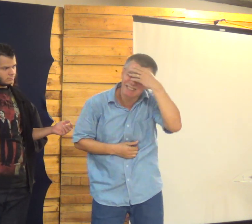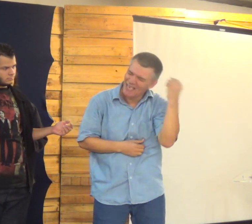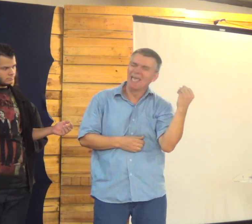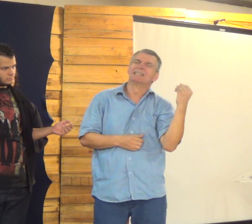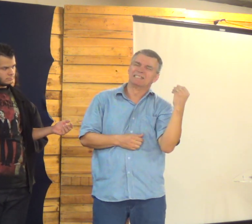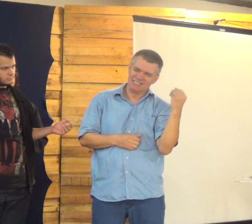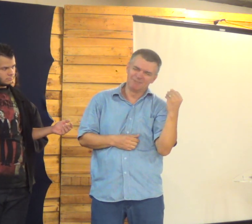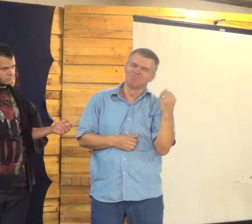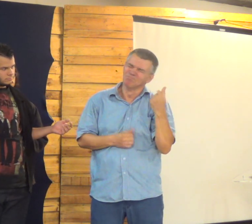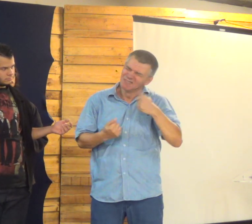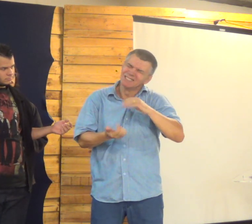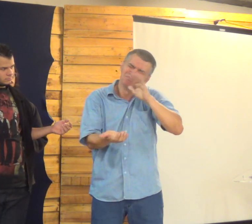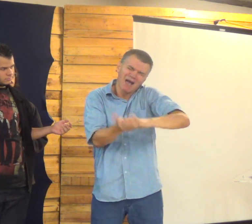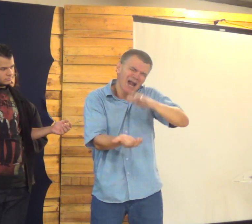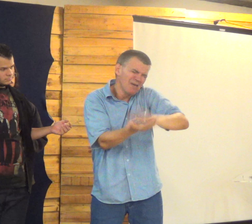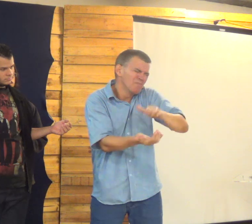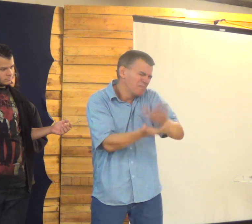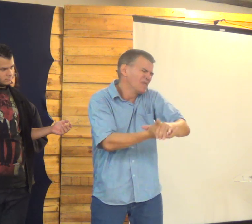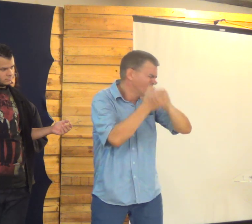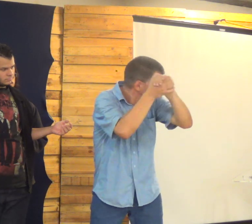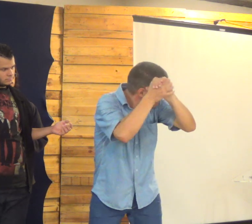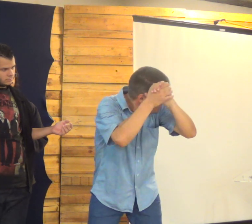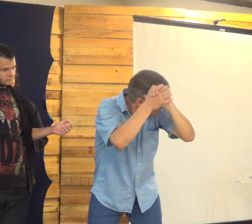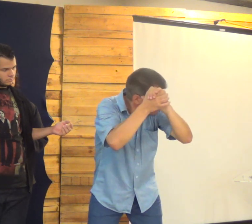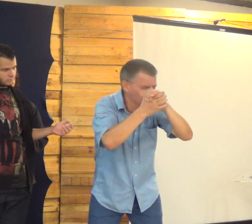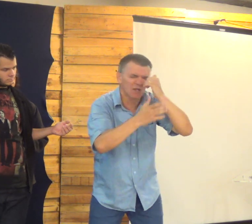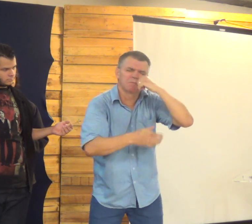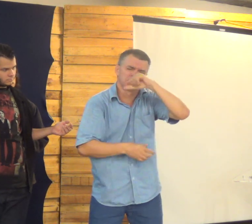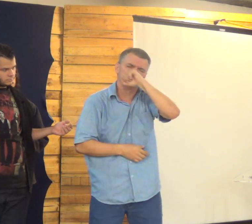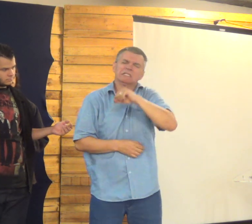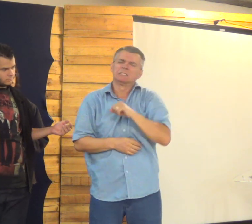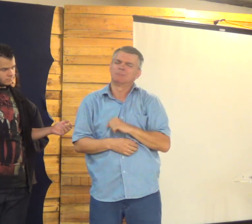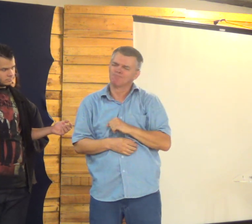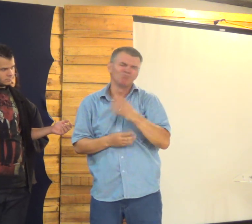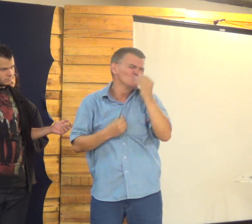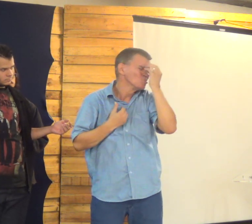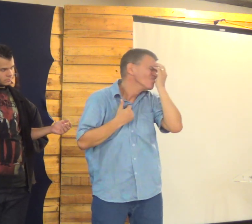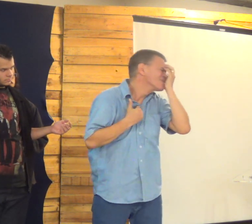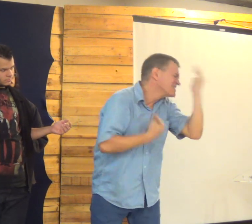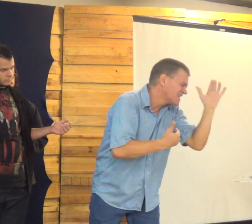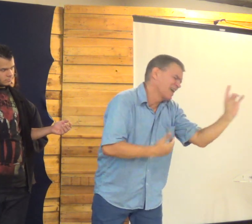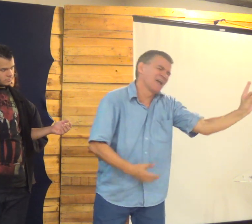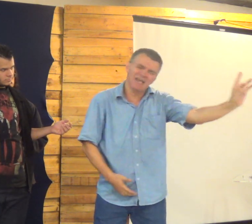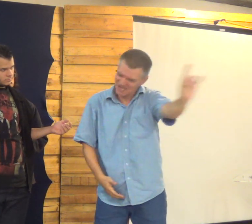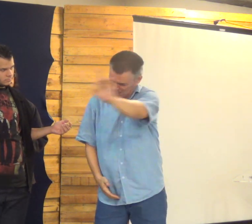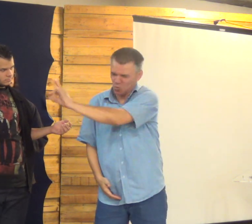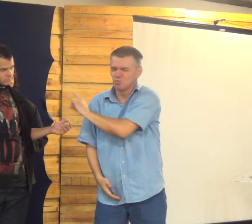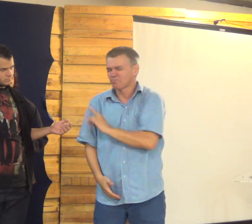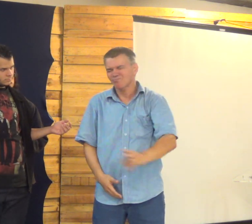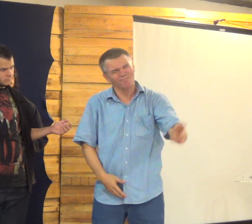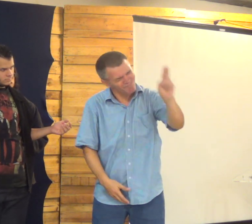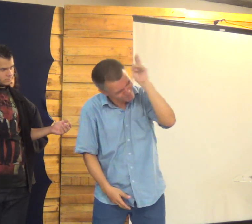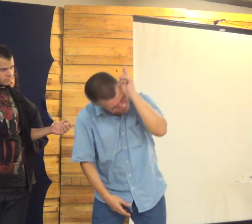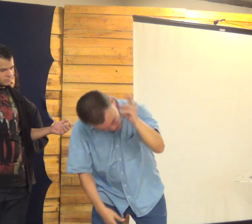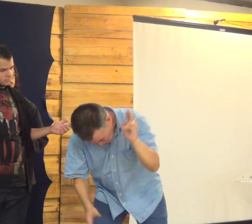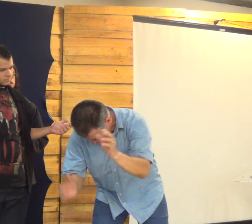Que nunca se esqueçam Eu parabenizo Todas as mães Muito obrigada Por cada mãe que está aqui